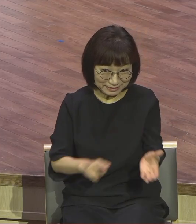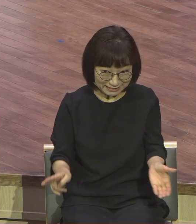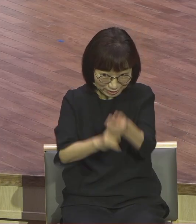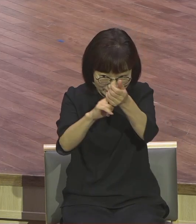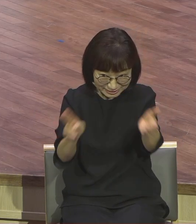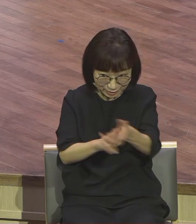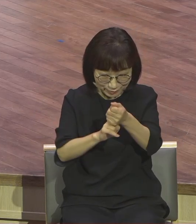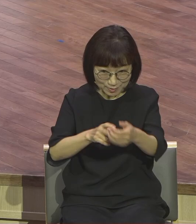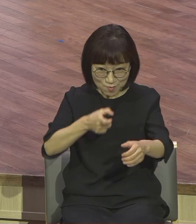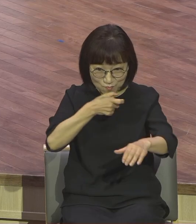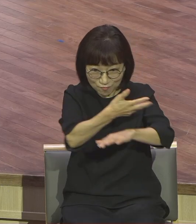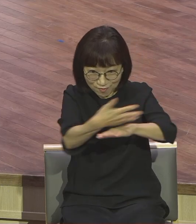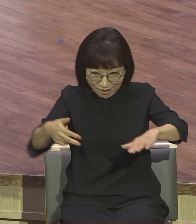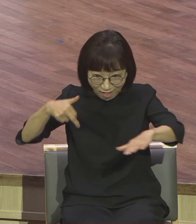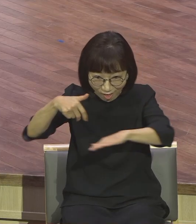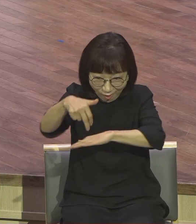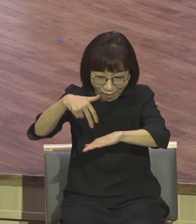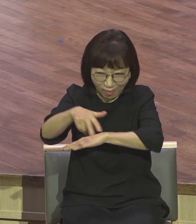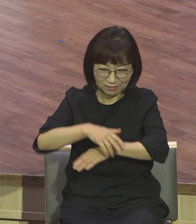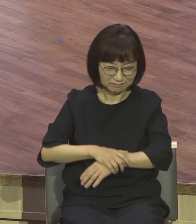무리를 걸었다. 싹 다 인정 안 합니다.